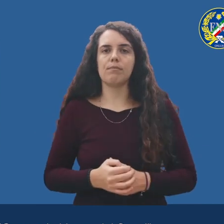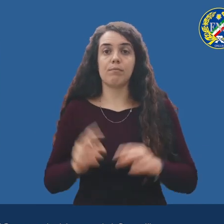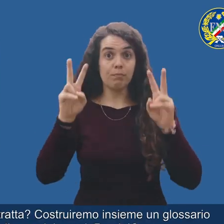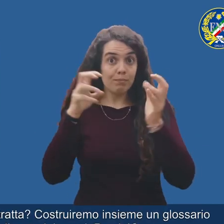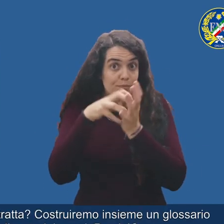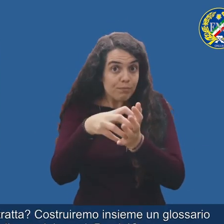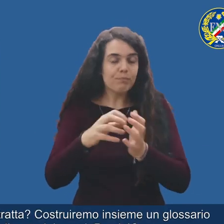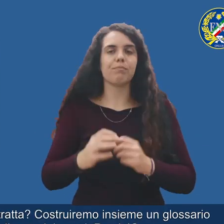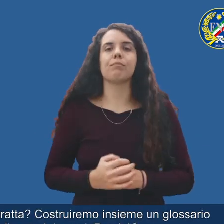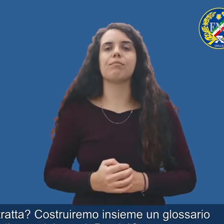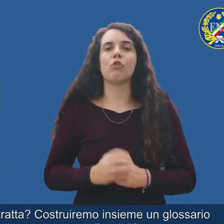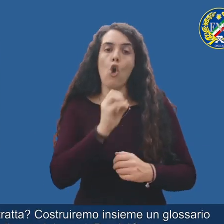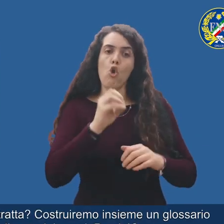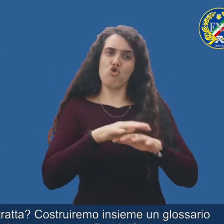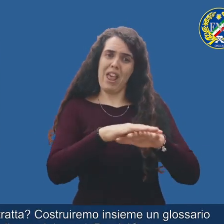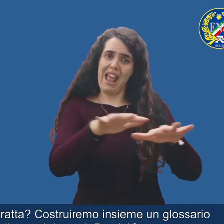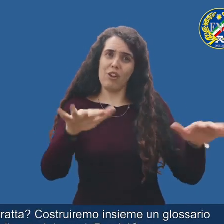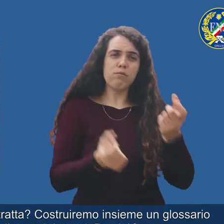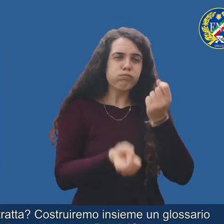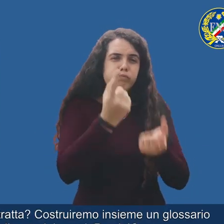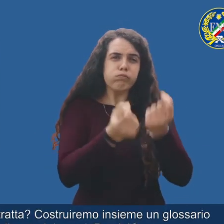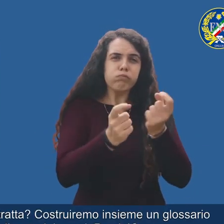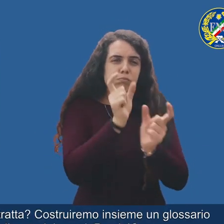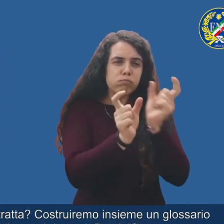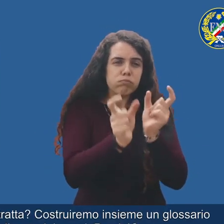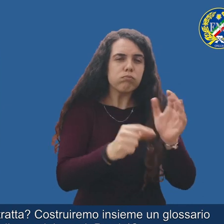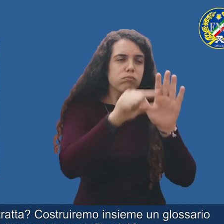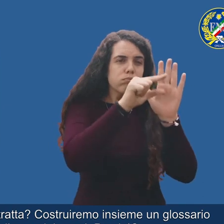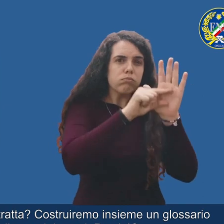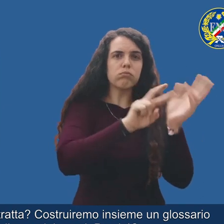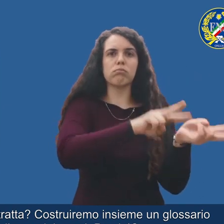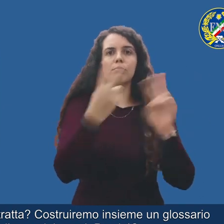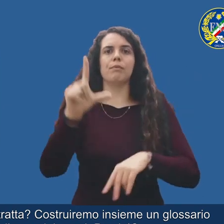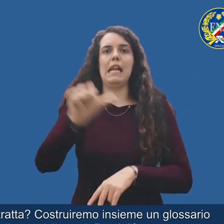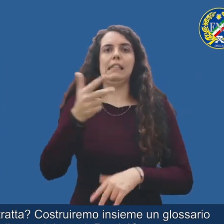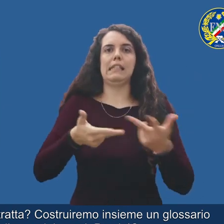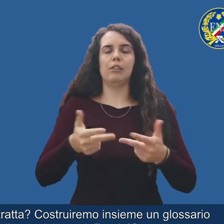Un'anticipazione di che si tratta? Costruiremo insieme un glossario dell'oceano in lingua dei segni.